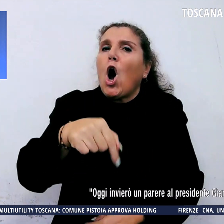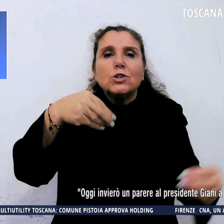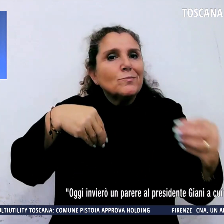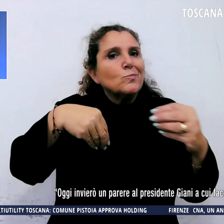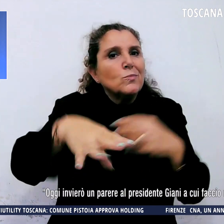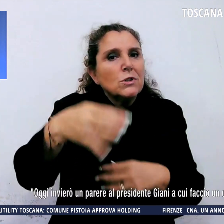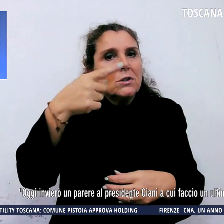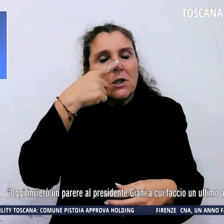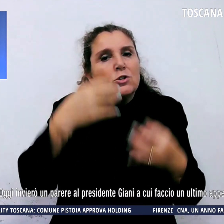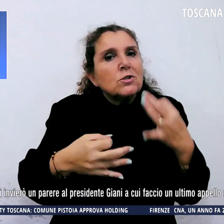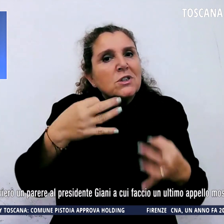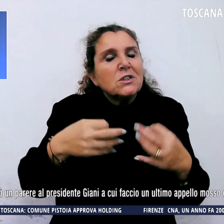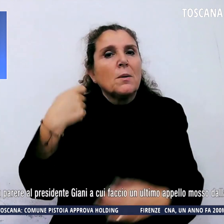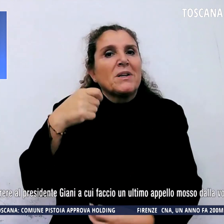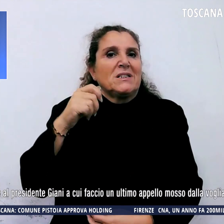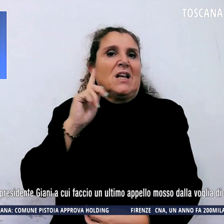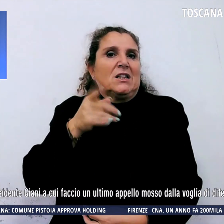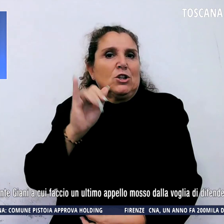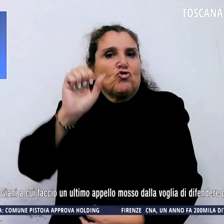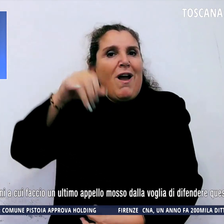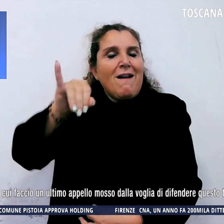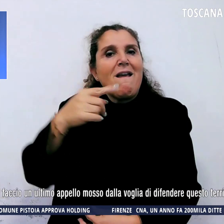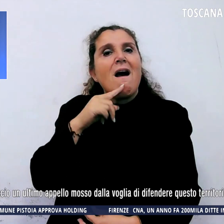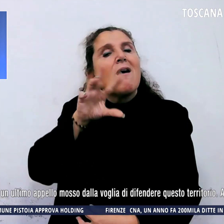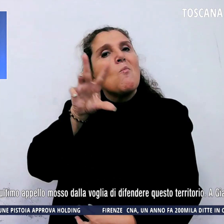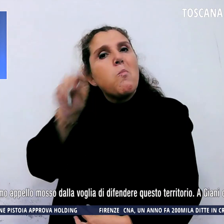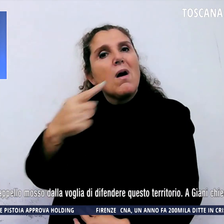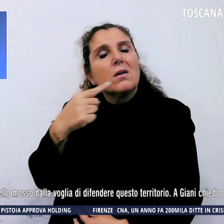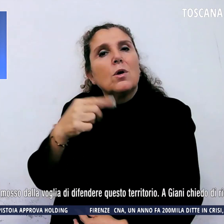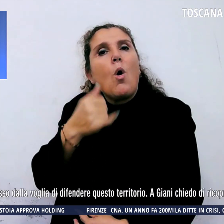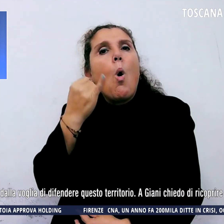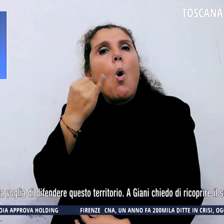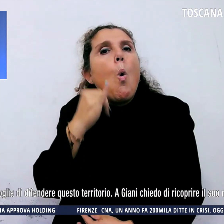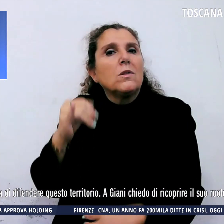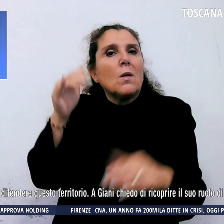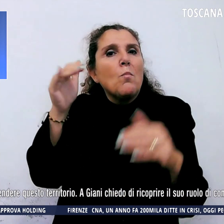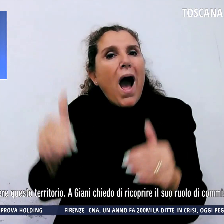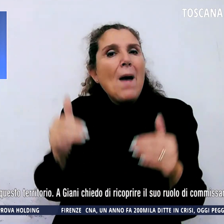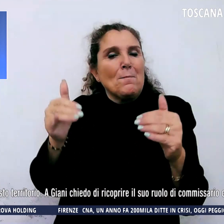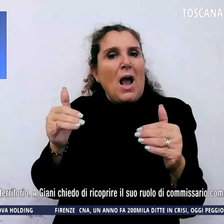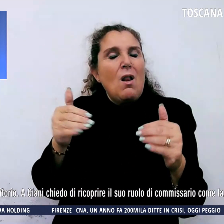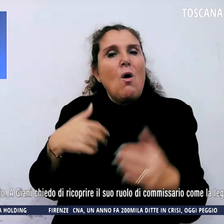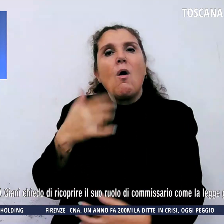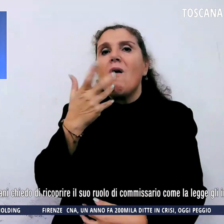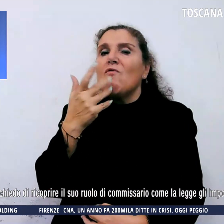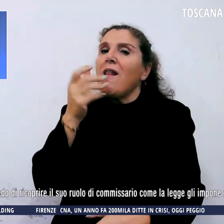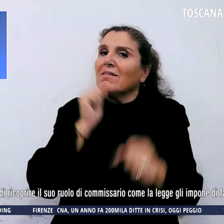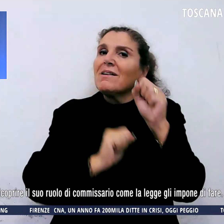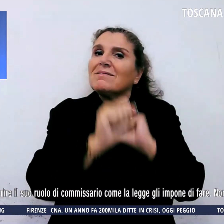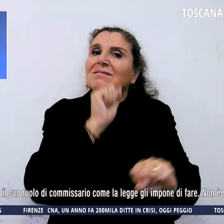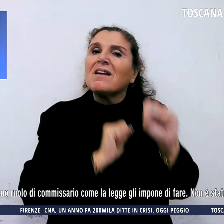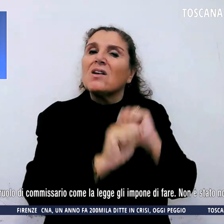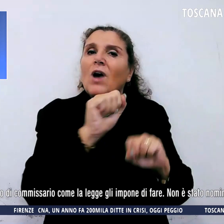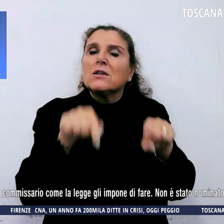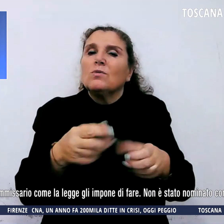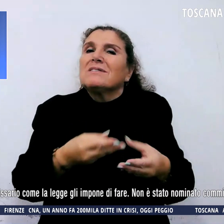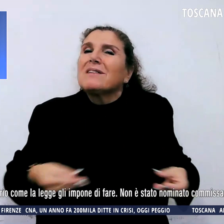Gianni a cui faccio un ultimo appello, mosso dalla voglia di difendere questo territorio continua